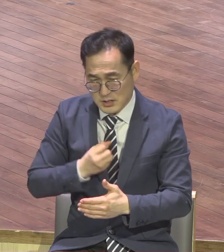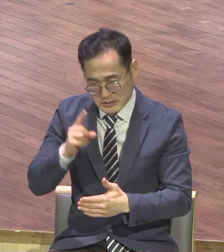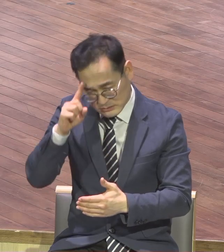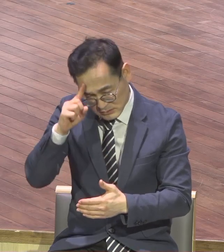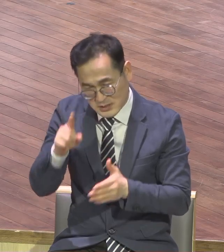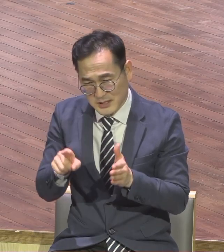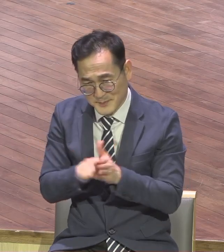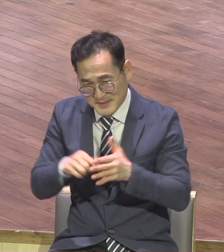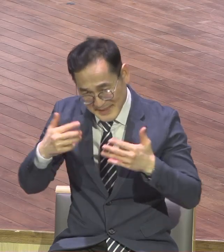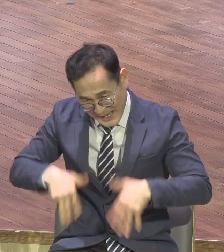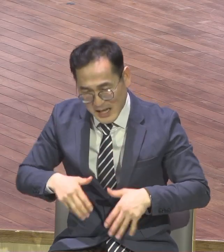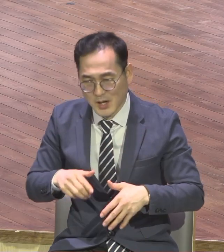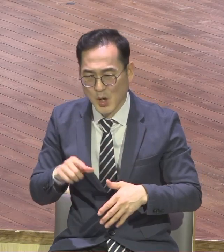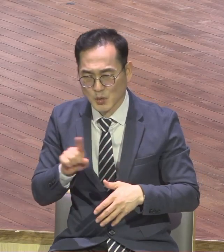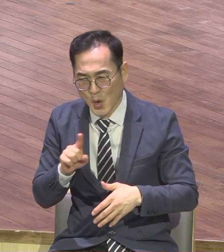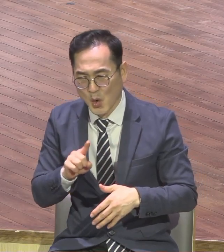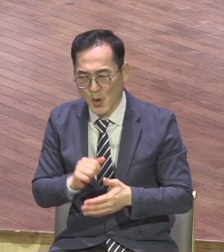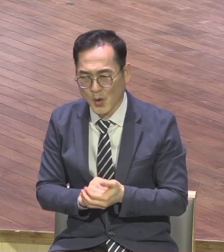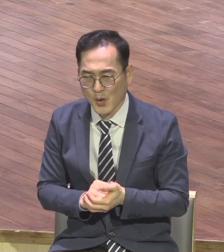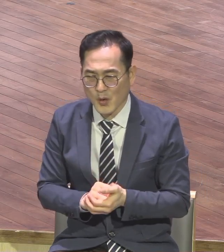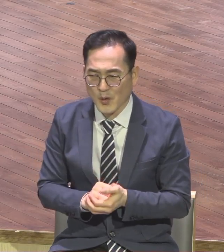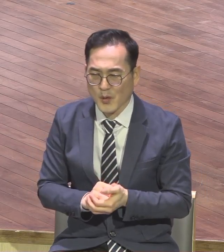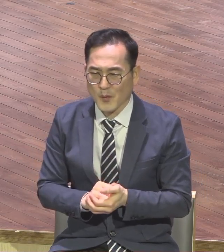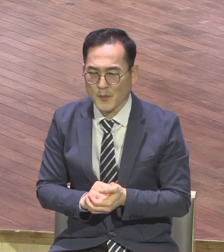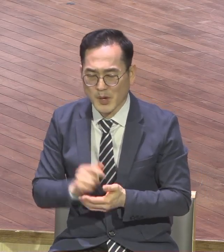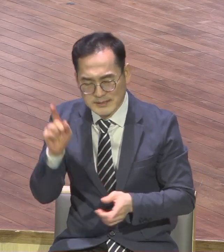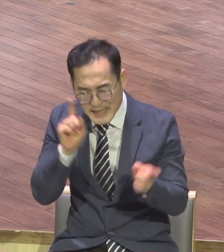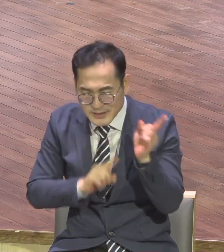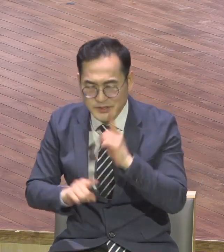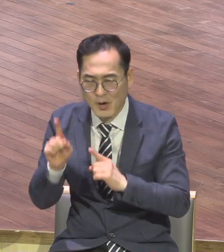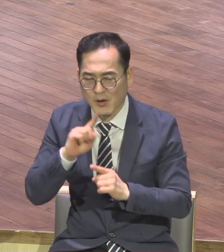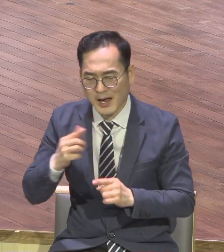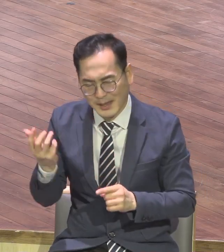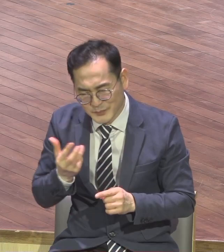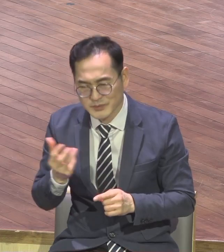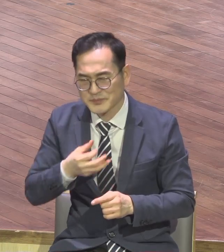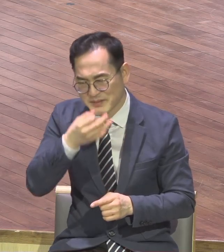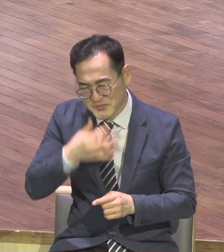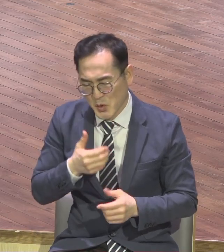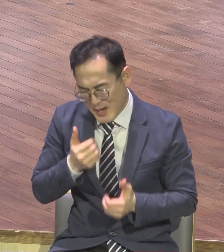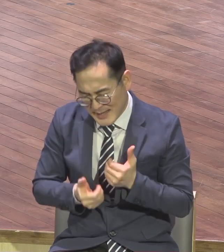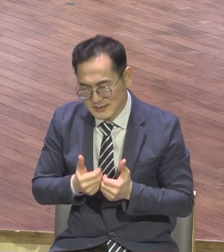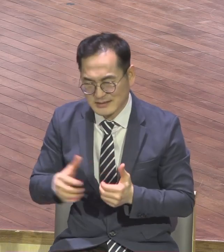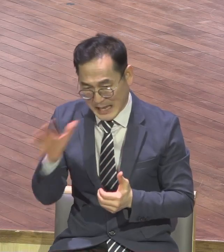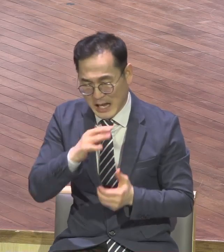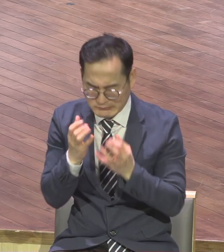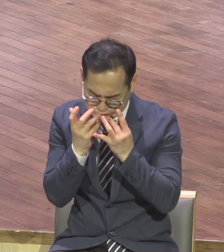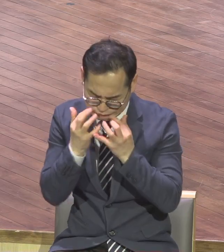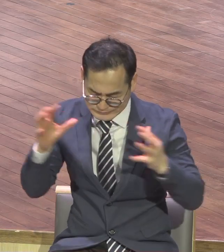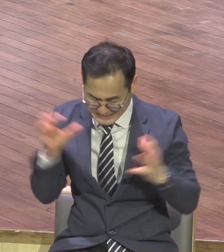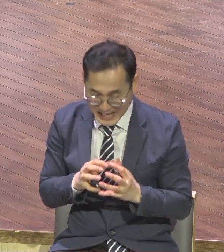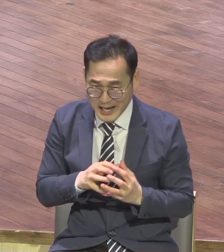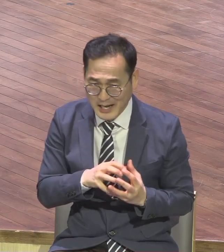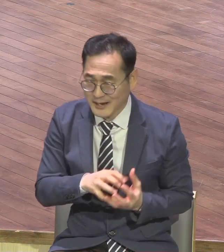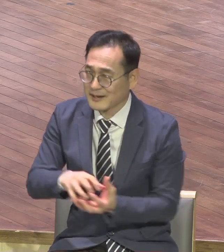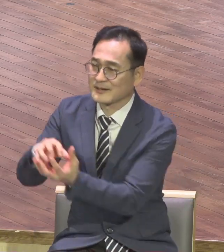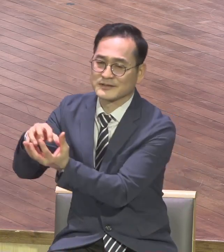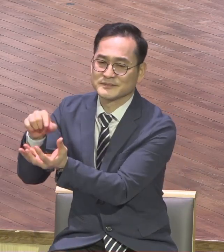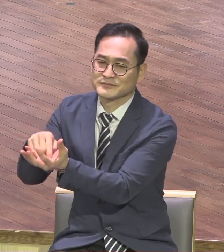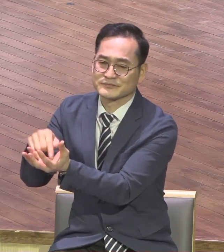모든 정지의식 각종 상처들 모든 아픈 갈등 다 예수 걸리도의